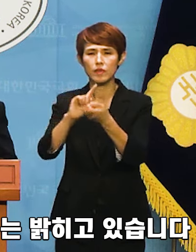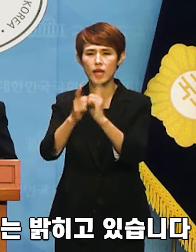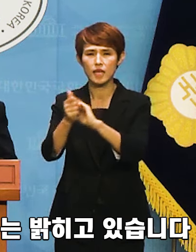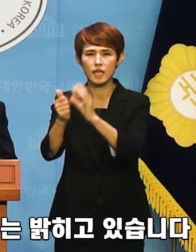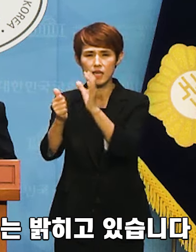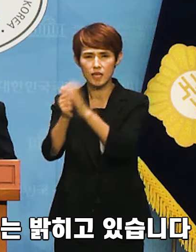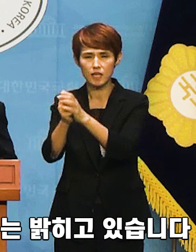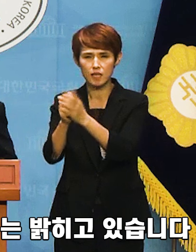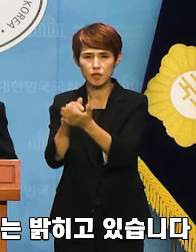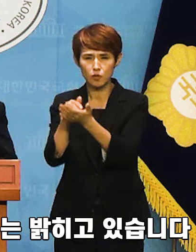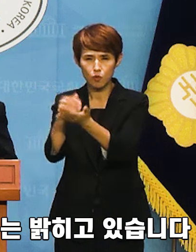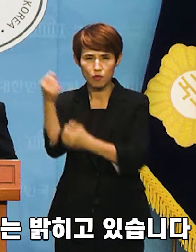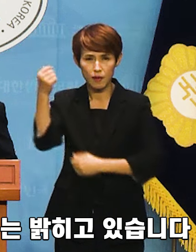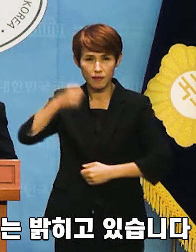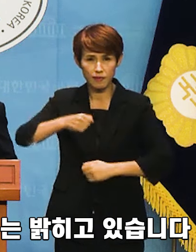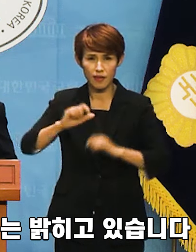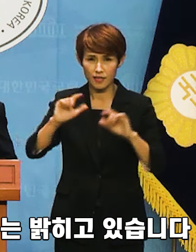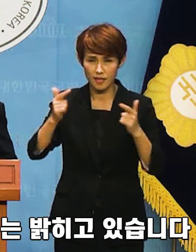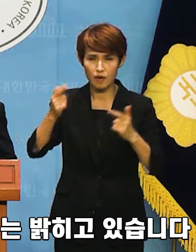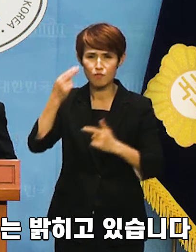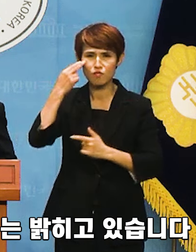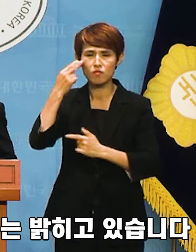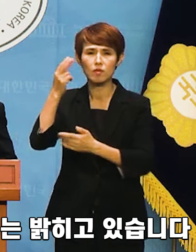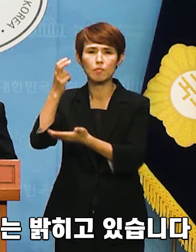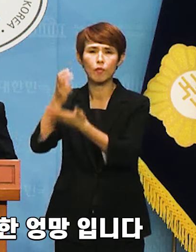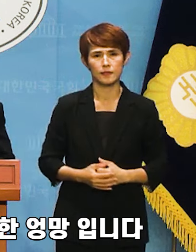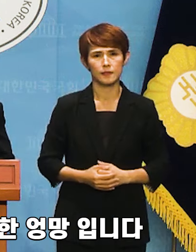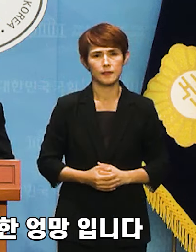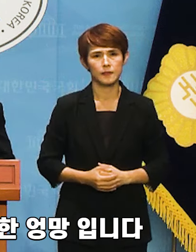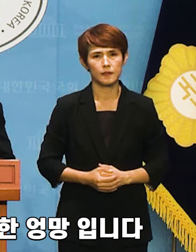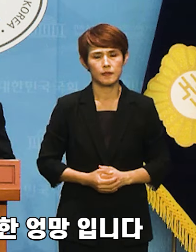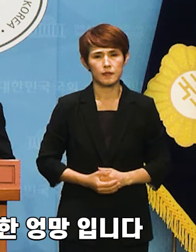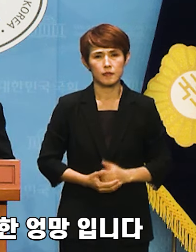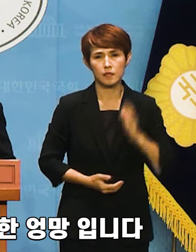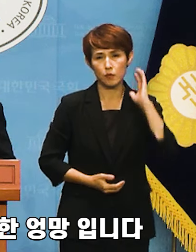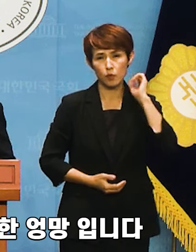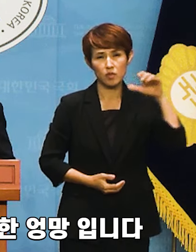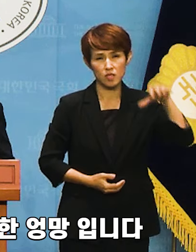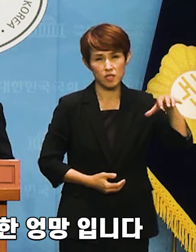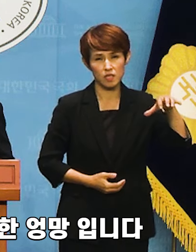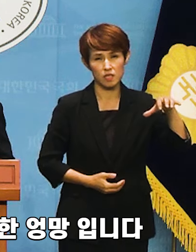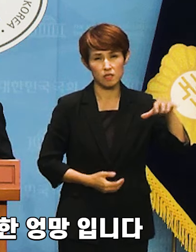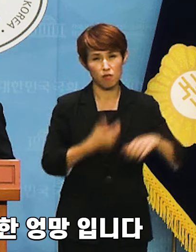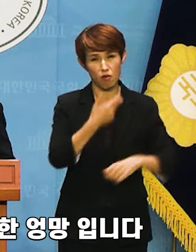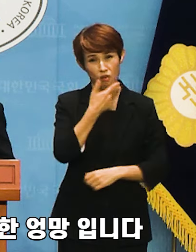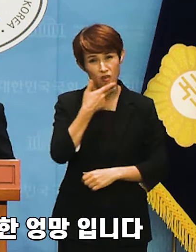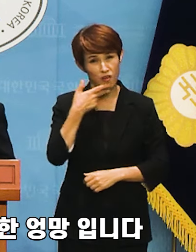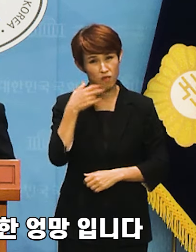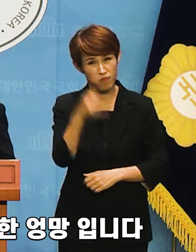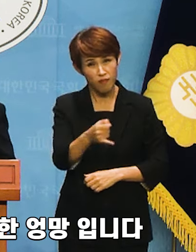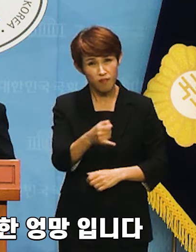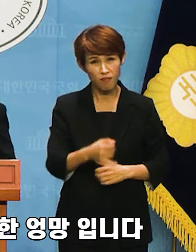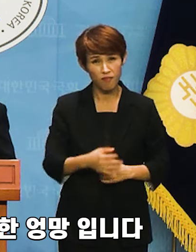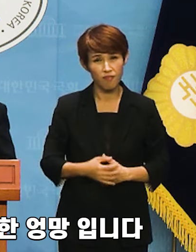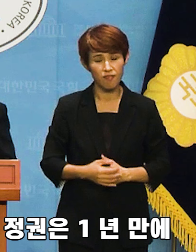미 법무부는 밝히고 있습니다. 대통령실의 영어 실력 또한 엉망입니다.